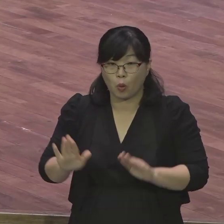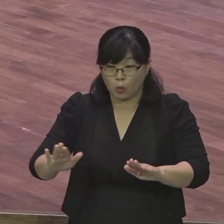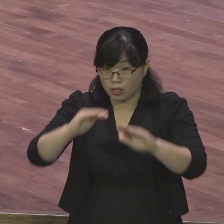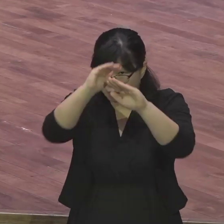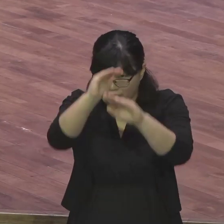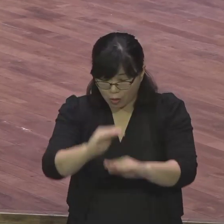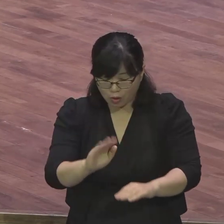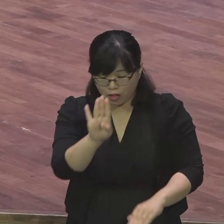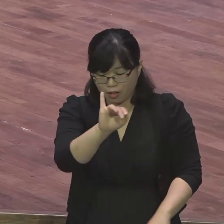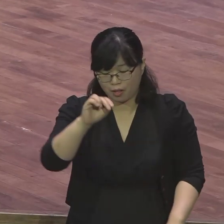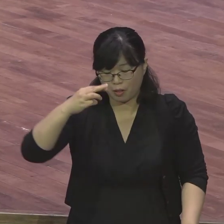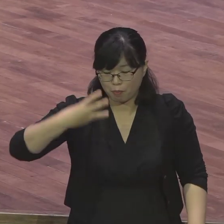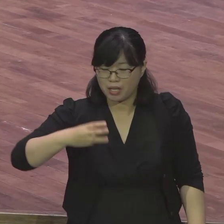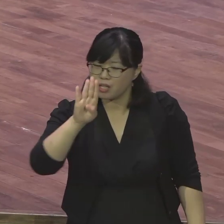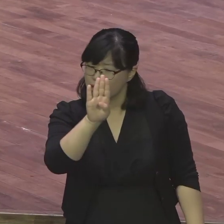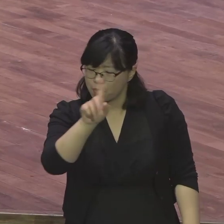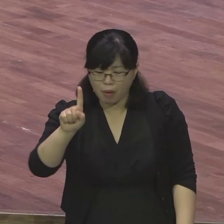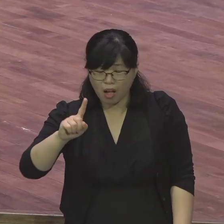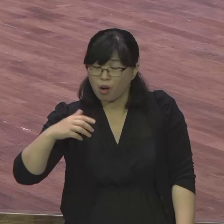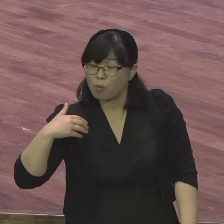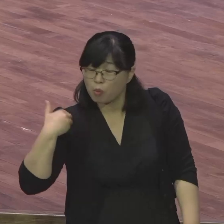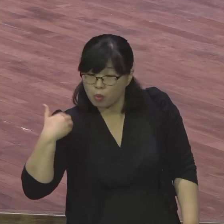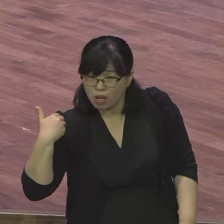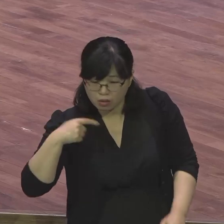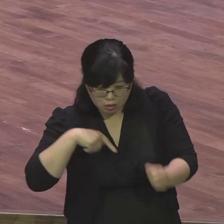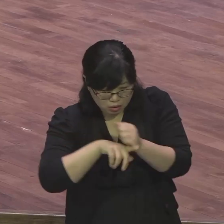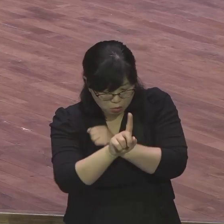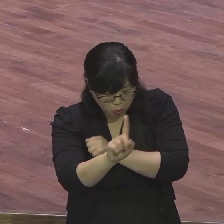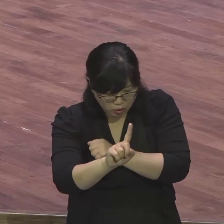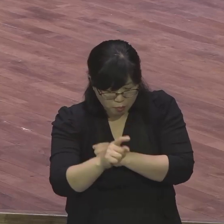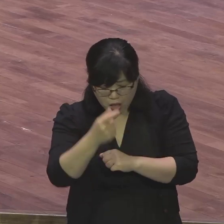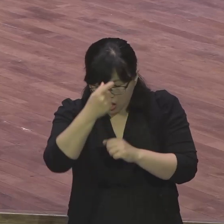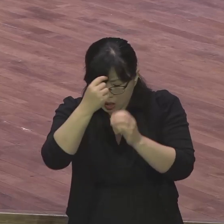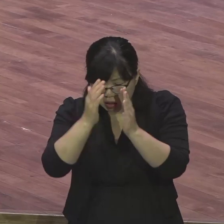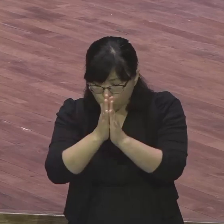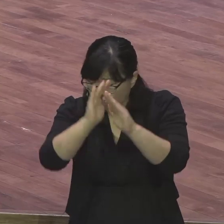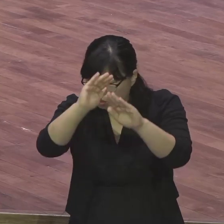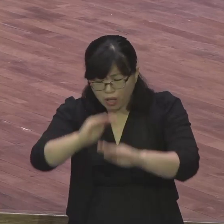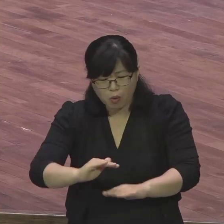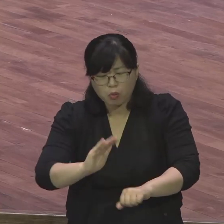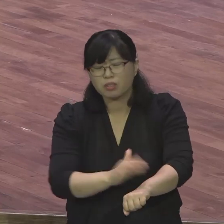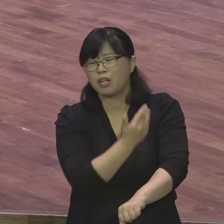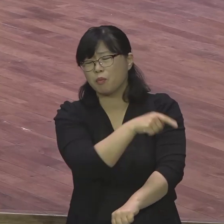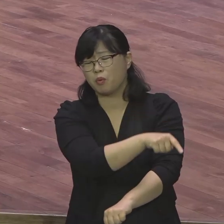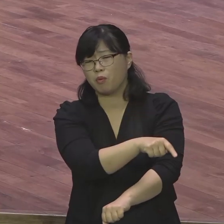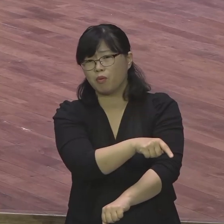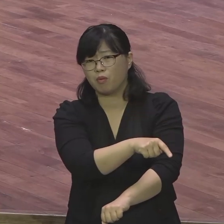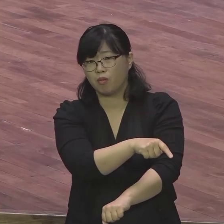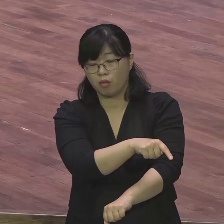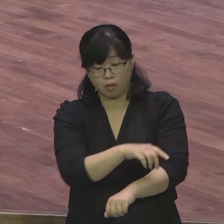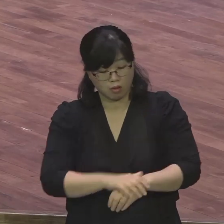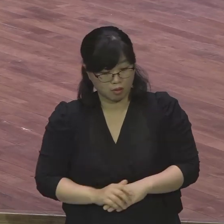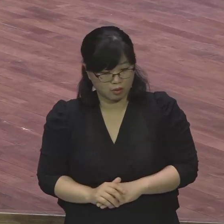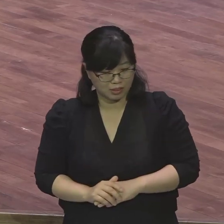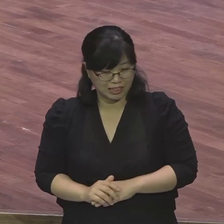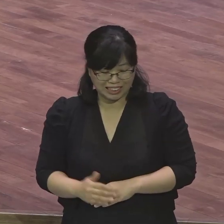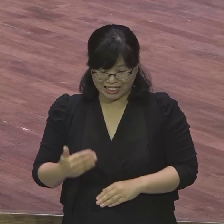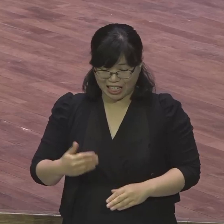기도 강구하면 우리가 올바른 방향으로 기도하도록 성령이 친히 강구해 주신다 너 기도가 지금 잘못돼서 내가